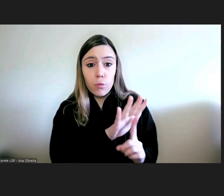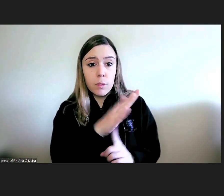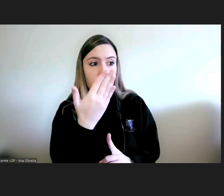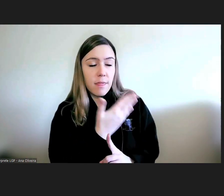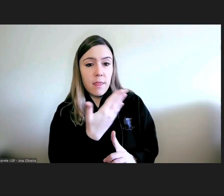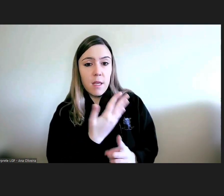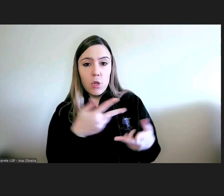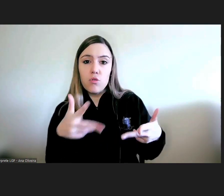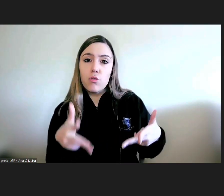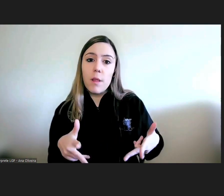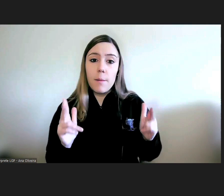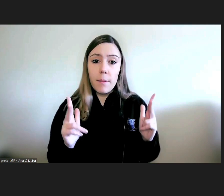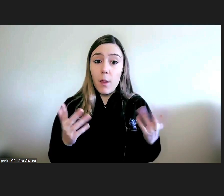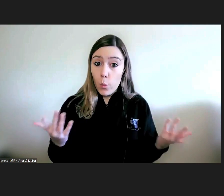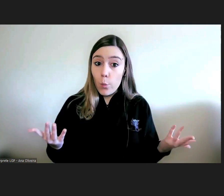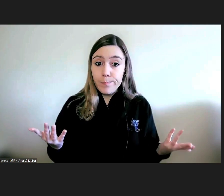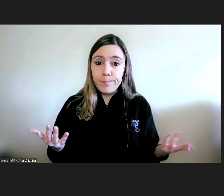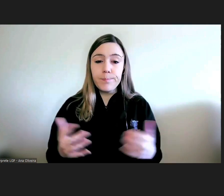liberdade